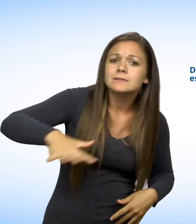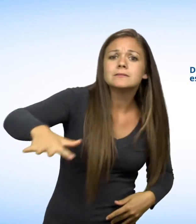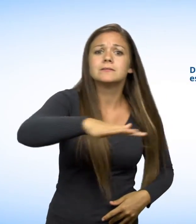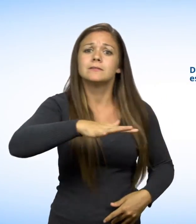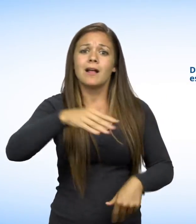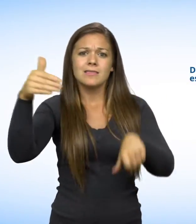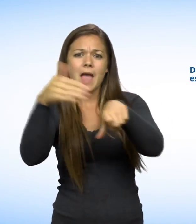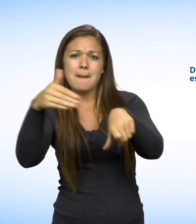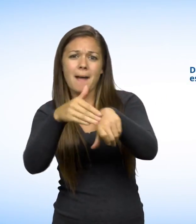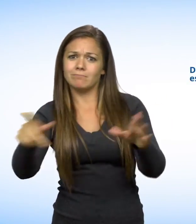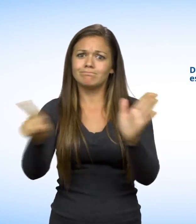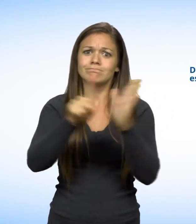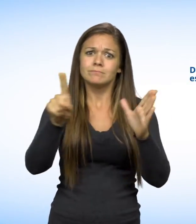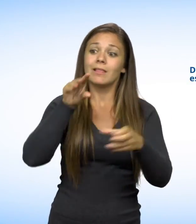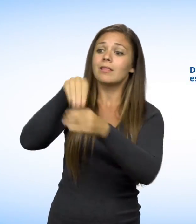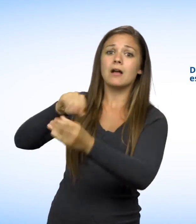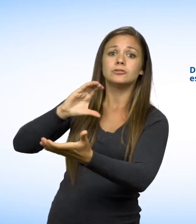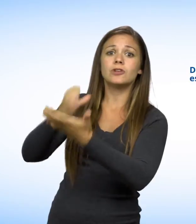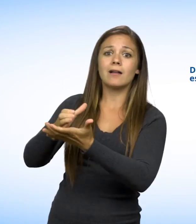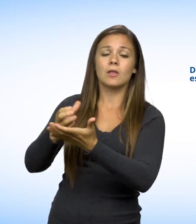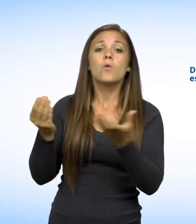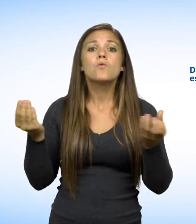Voici les domaines où le harcèlement est interdit par la Charte.